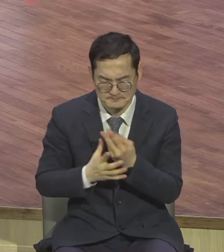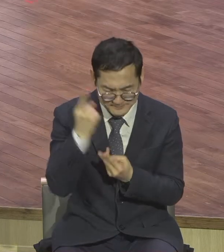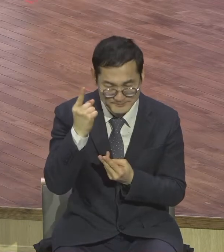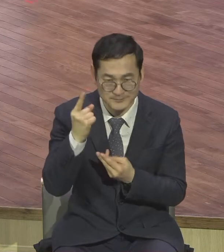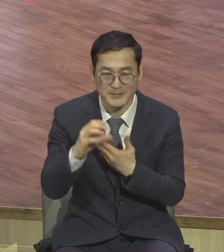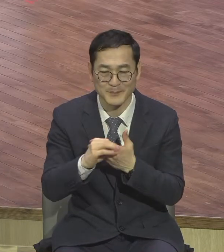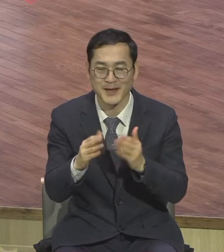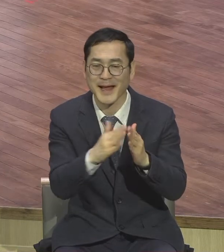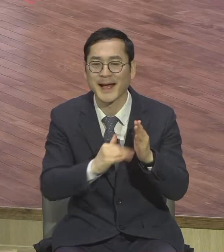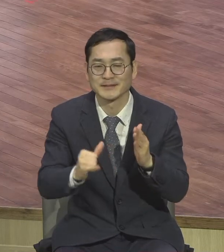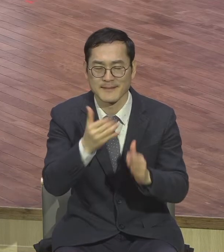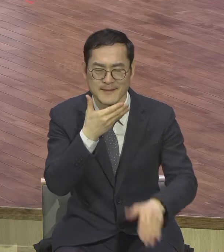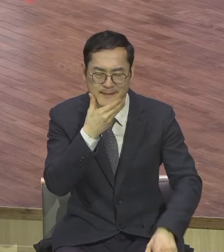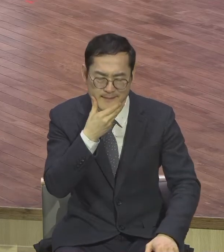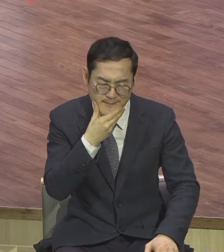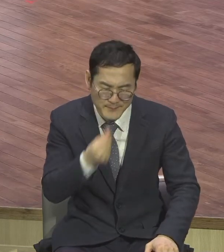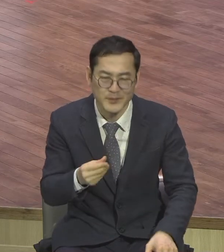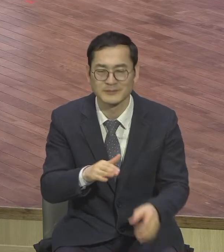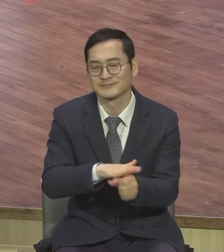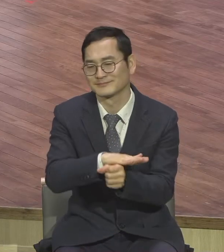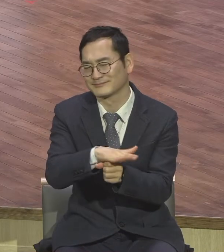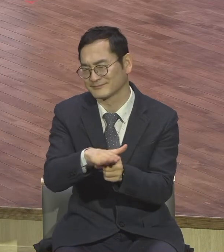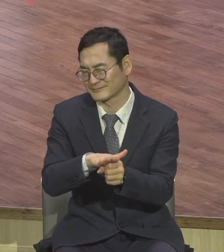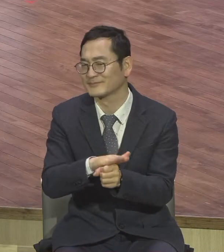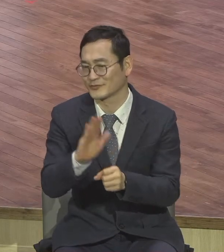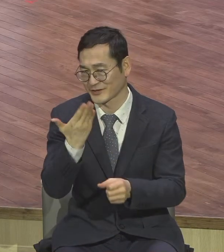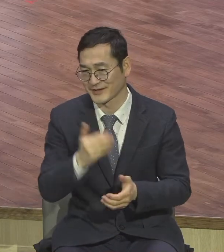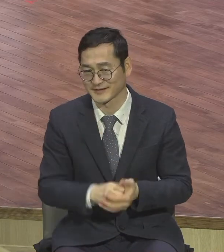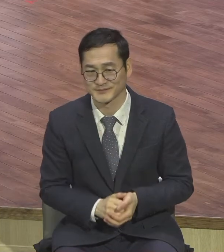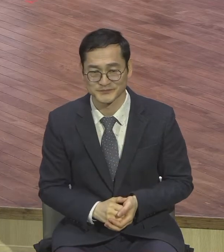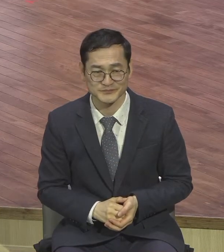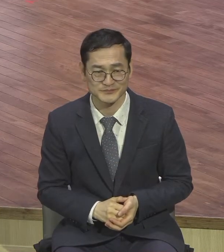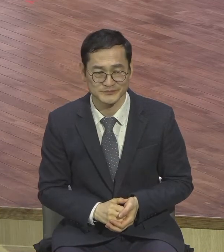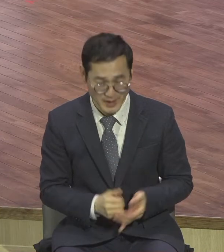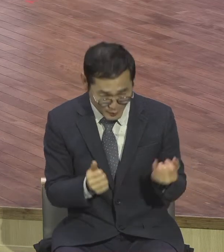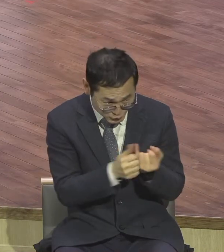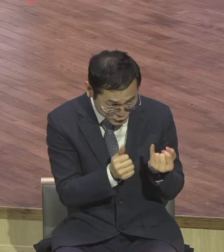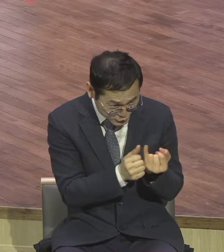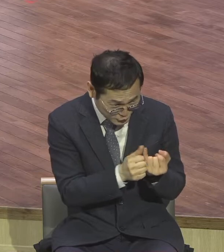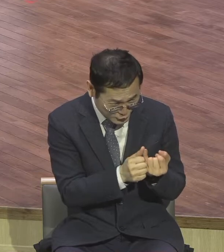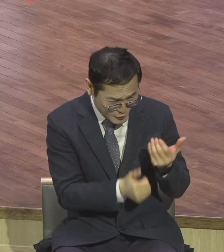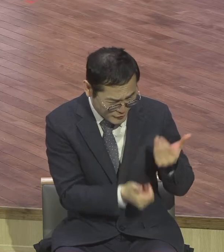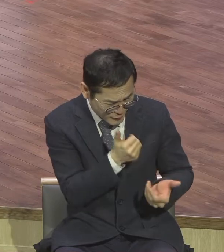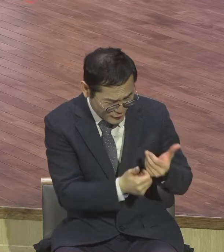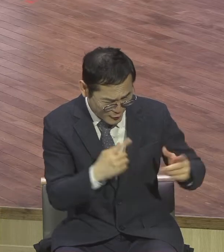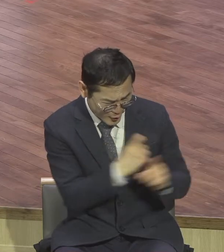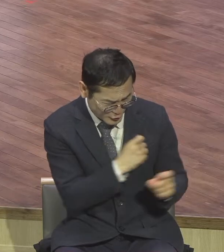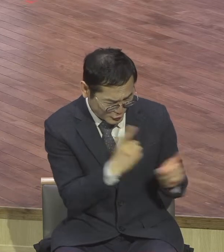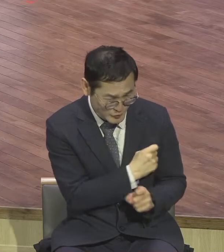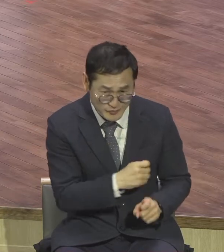부부도 안 되는 판인데 교회가 되겠어요 교회 하나가 되기가 쉽겠습니까